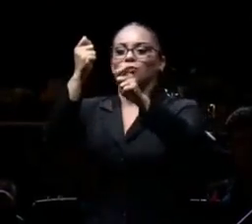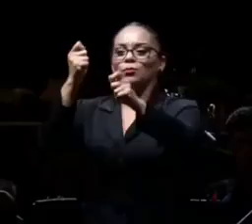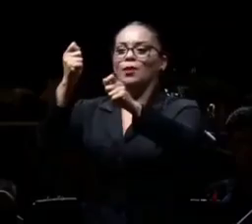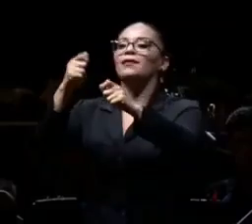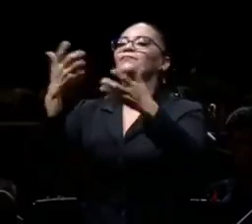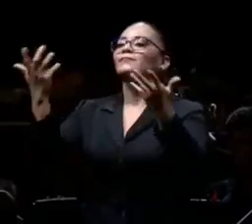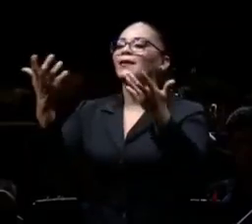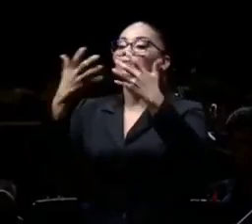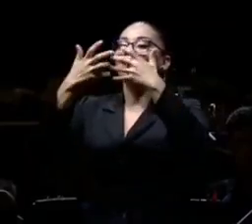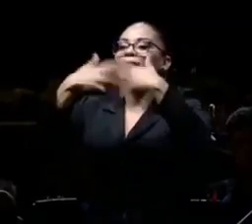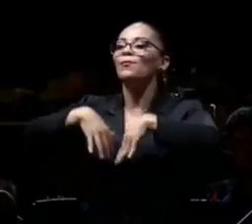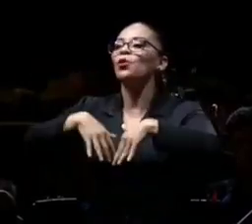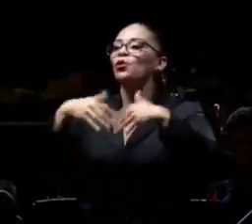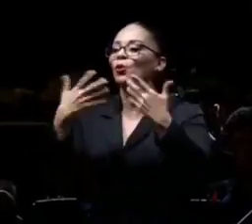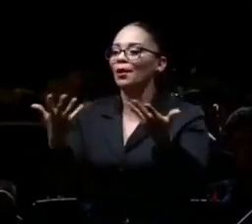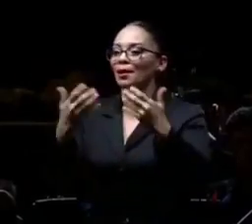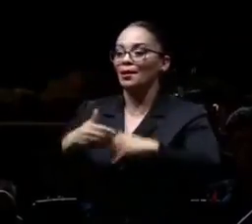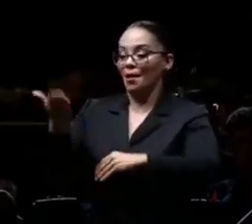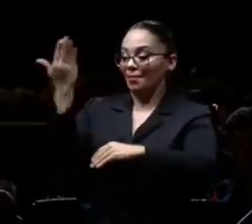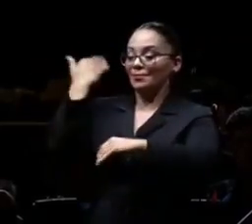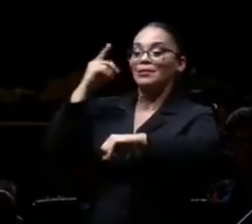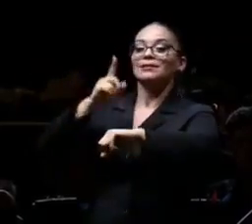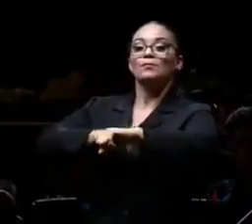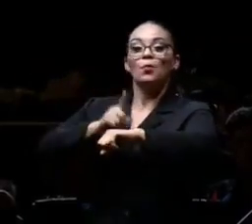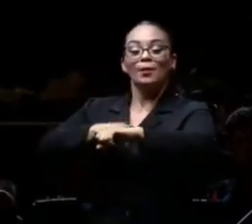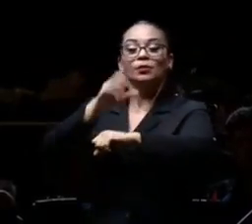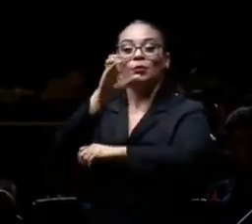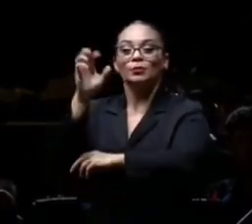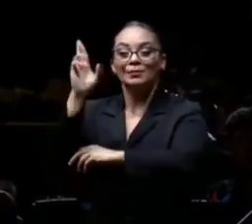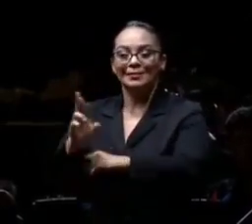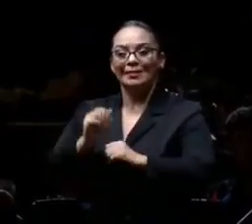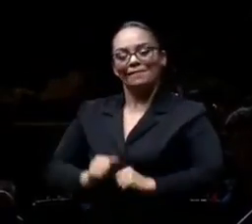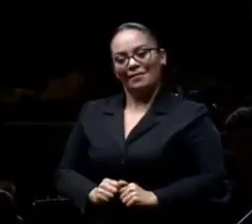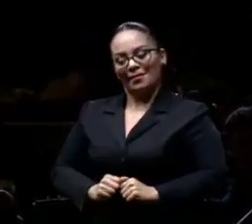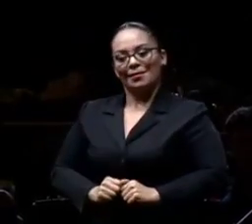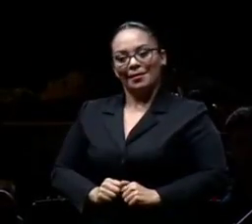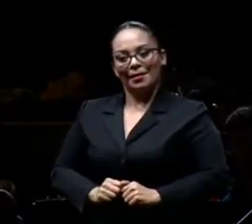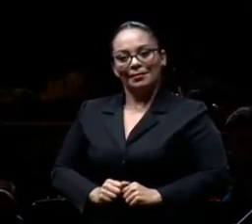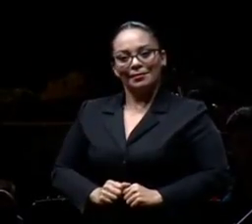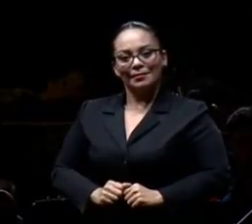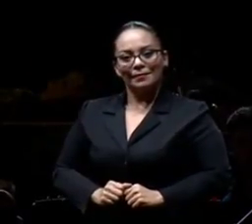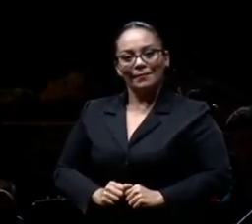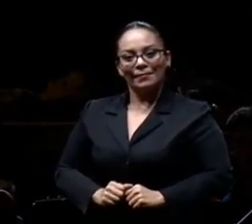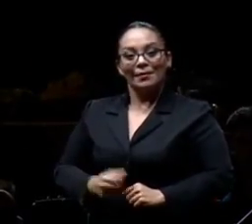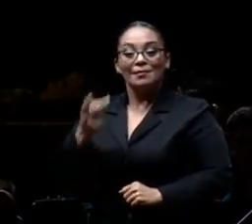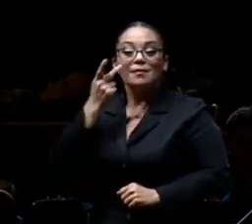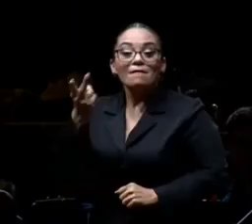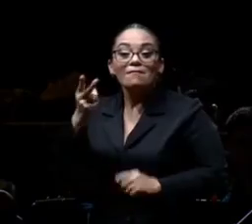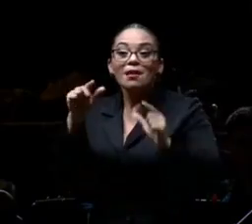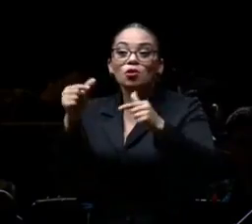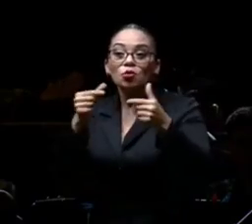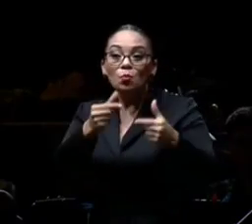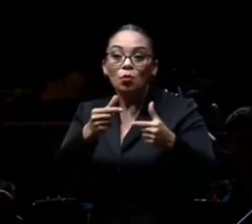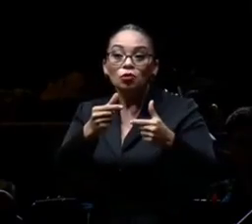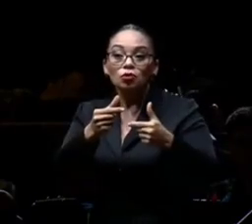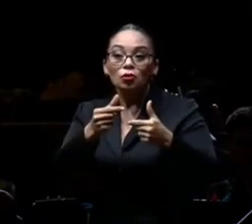la era de una Costa Rica que veía en la fuerza militar